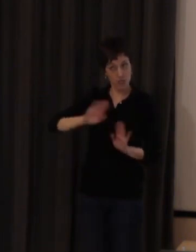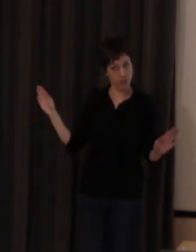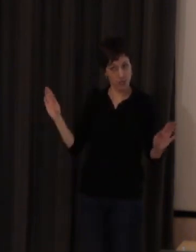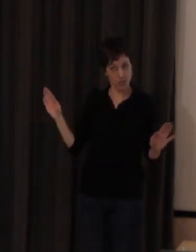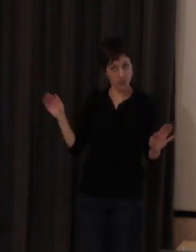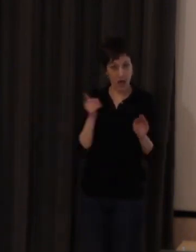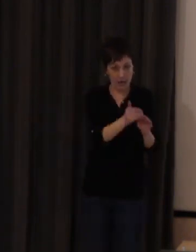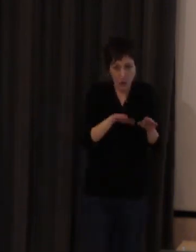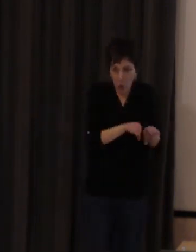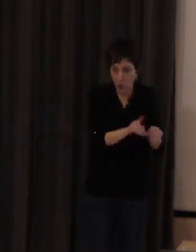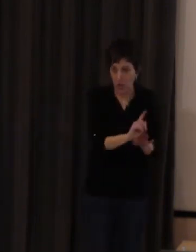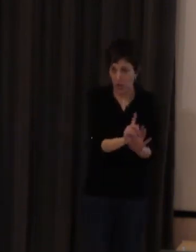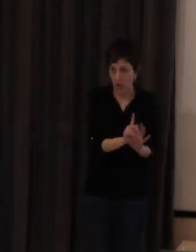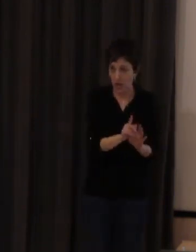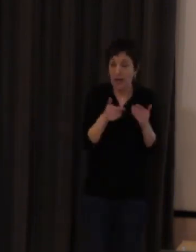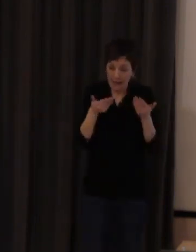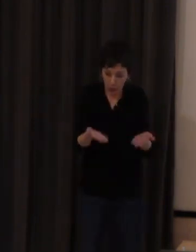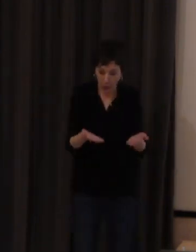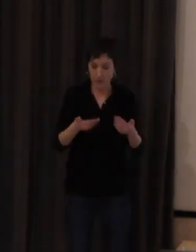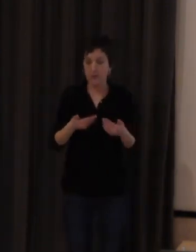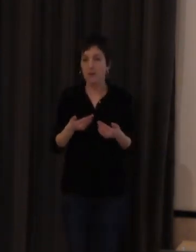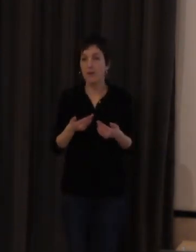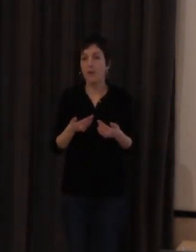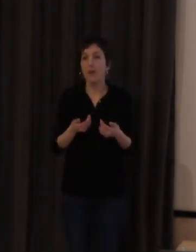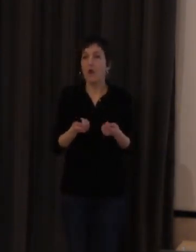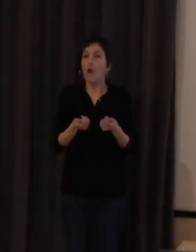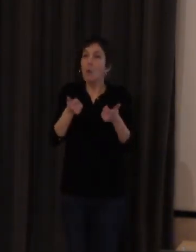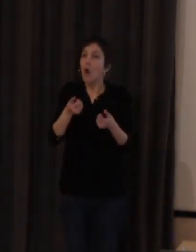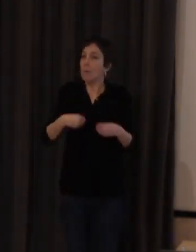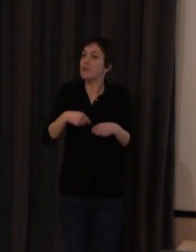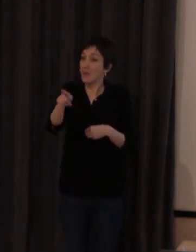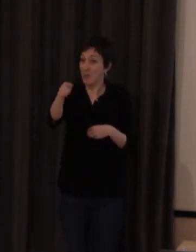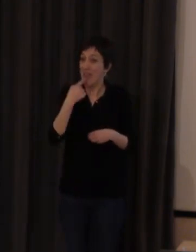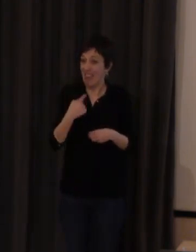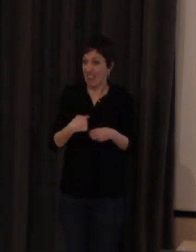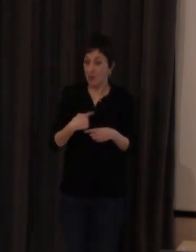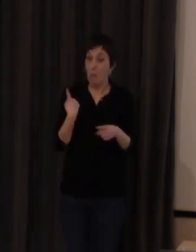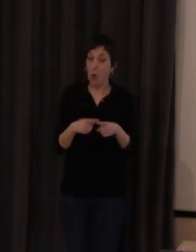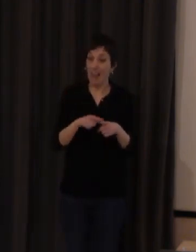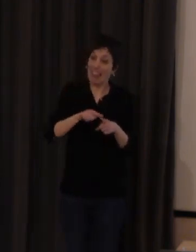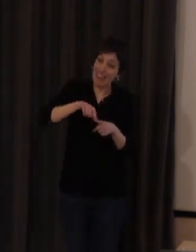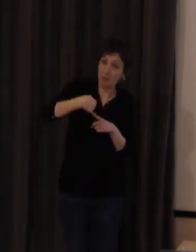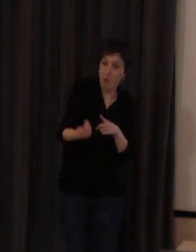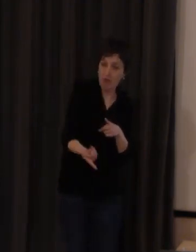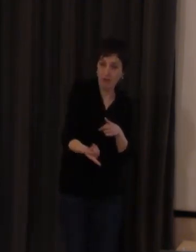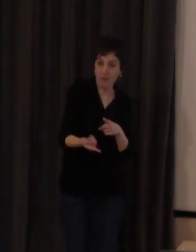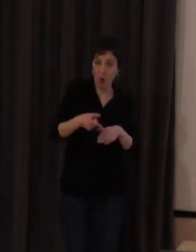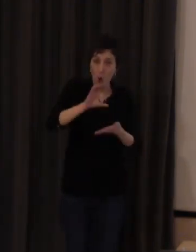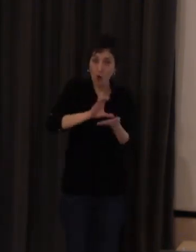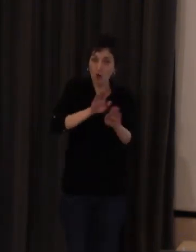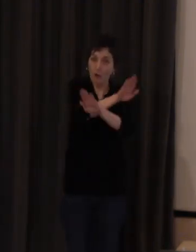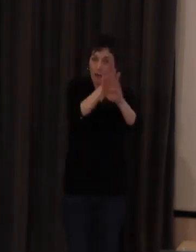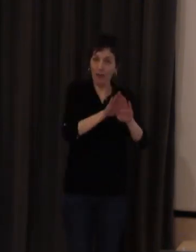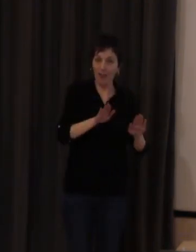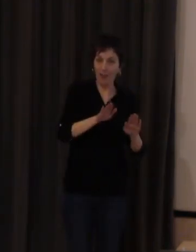más real a pesar de un poco por lo que dices tú porque luego el curso se termina y no